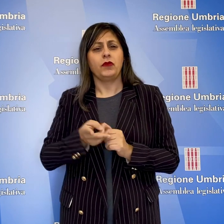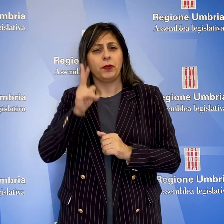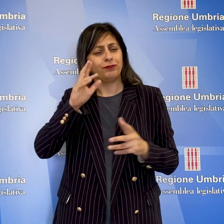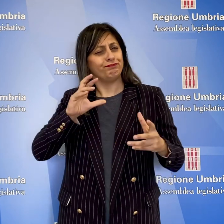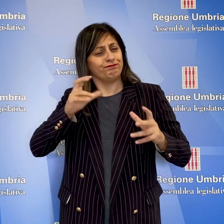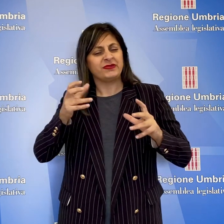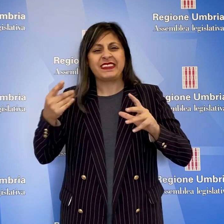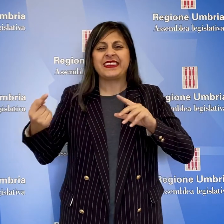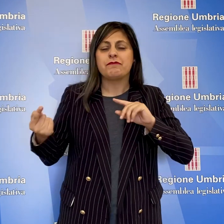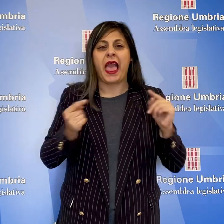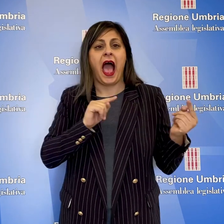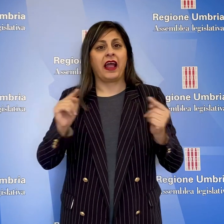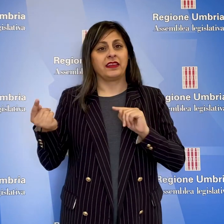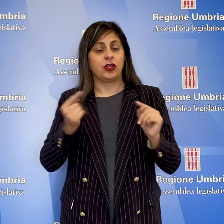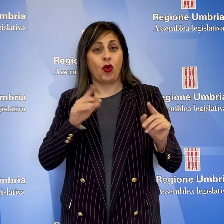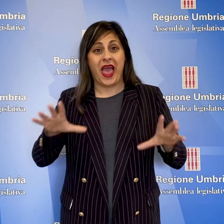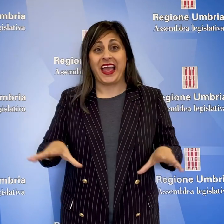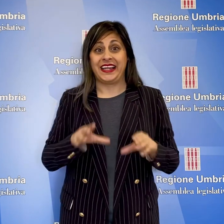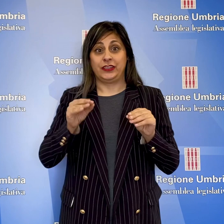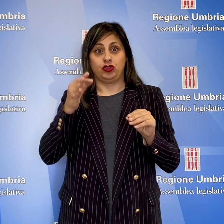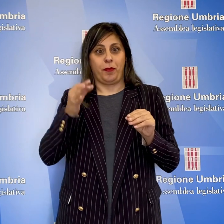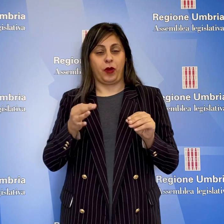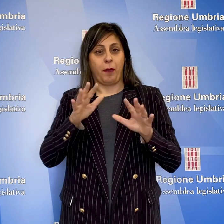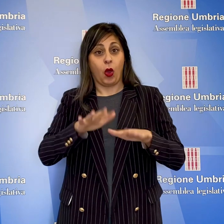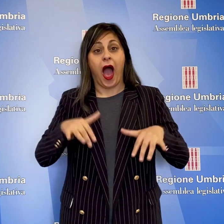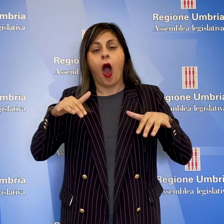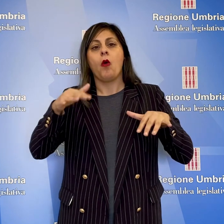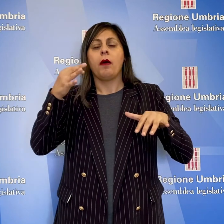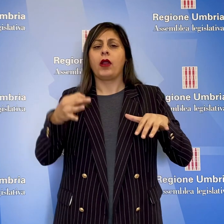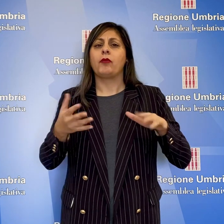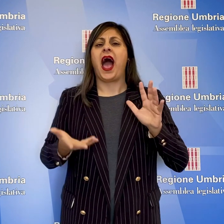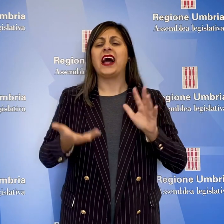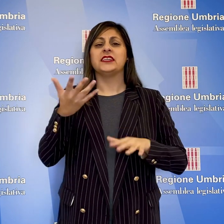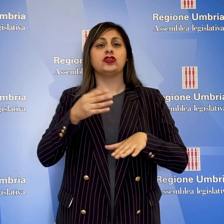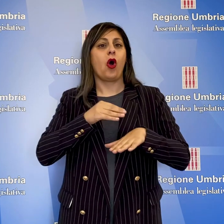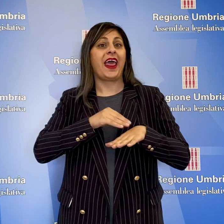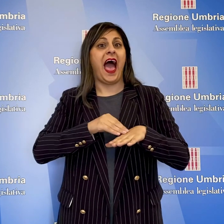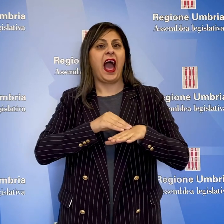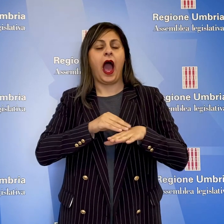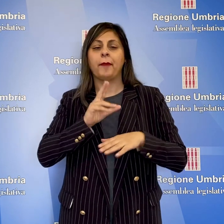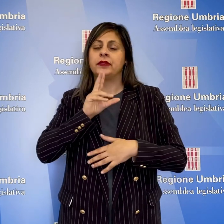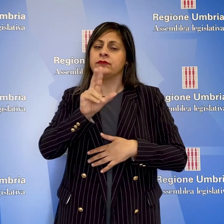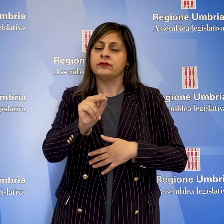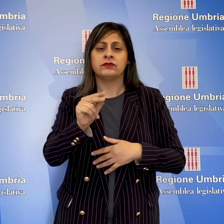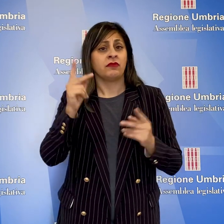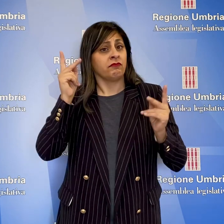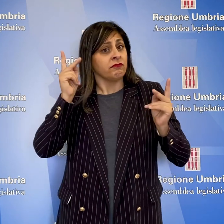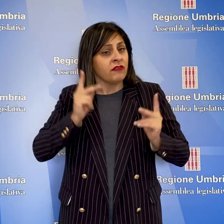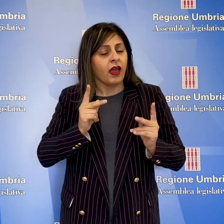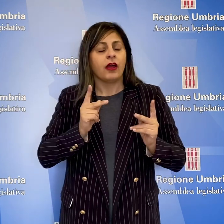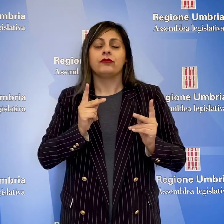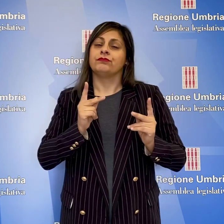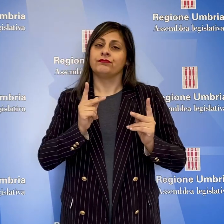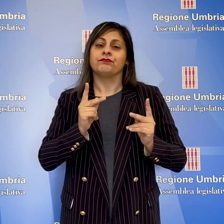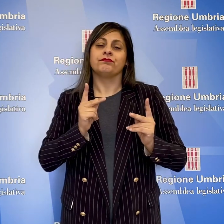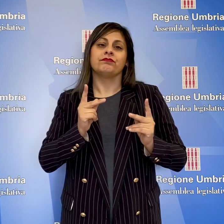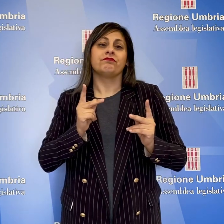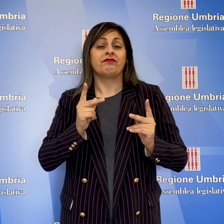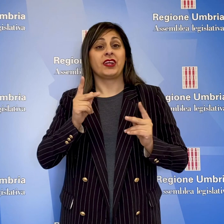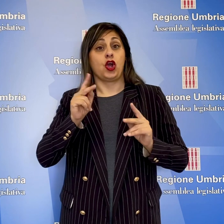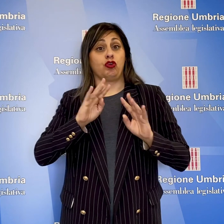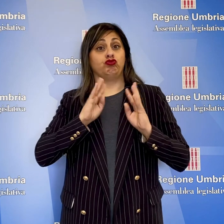articolato il dibattito in aula ad apertura del quale l'assessore Paola Gabiti ha rimarcato come siano state molteplici le